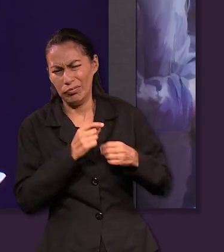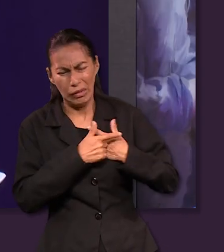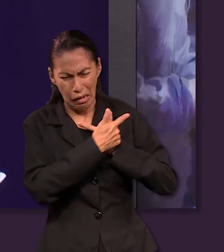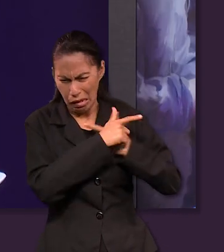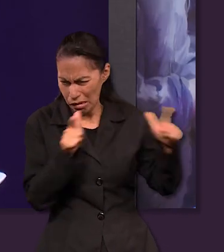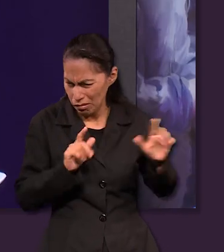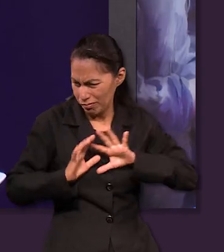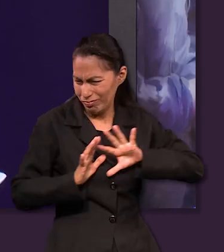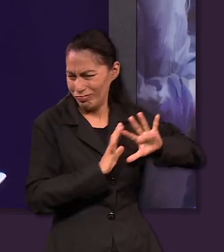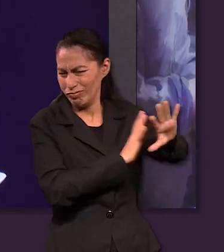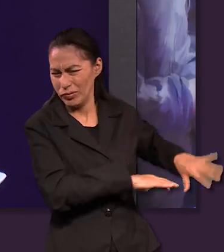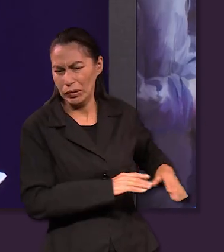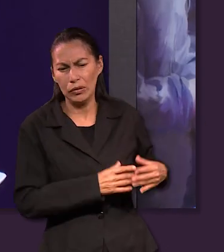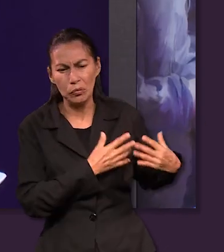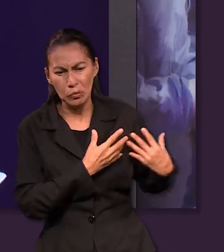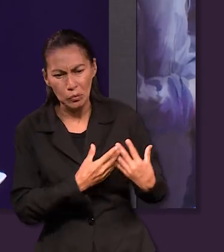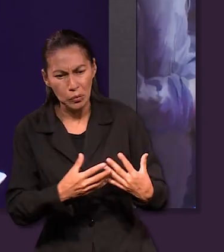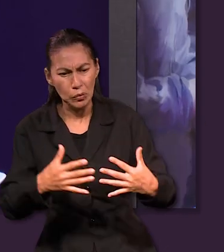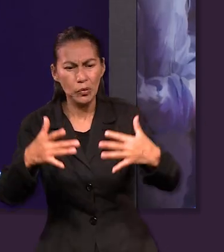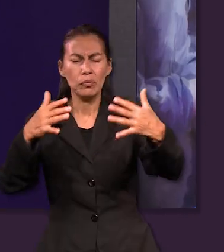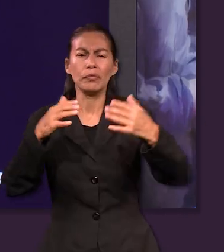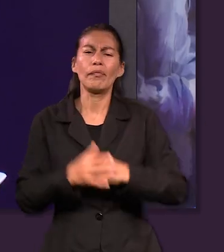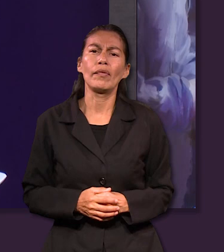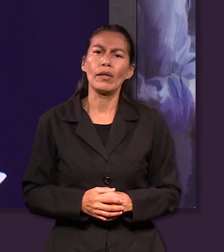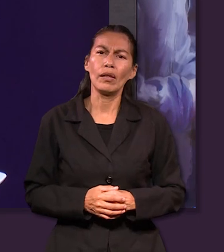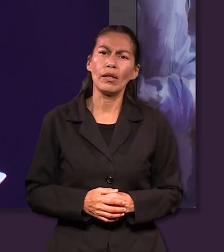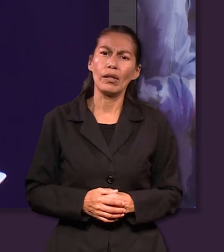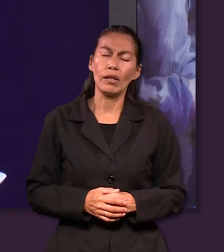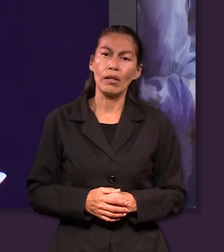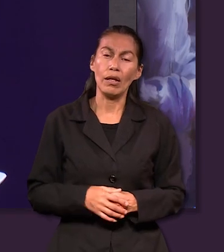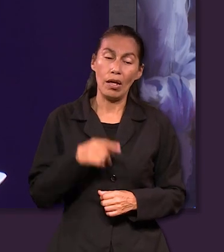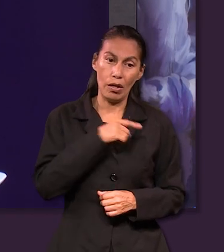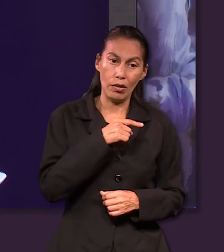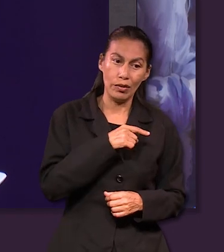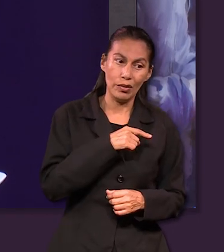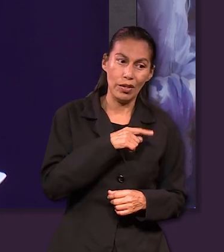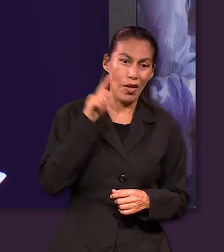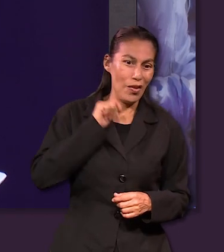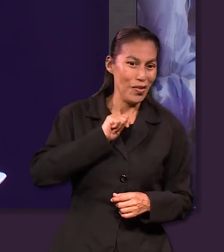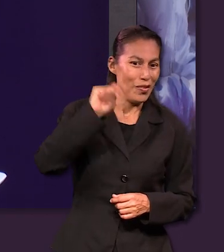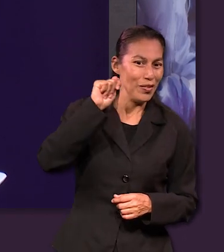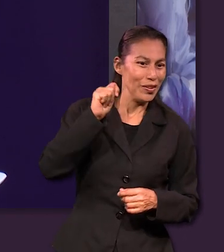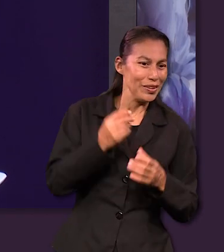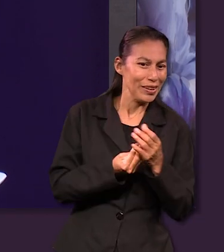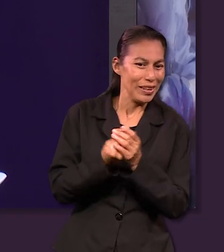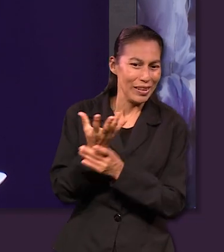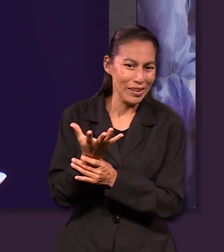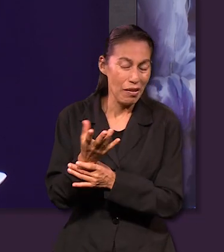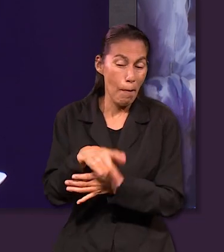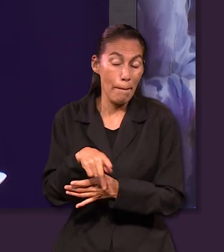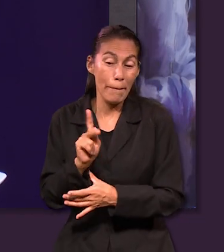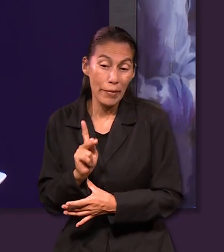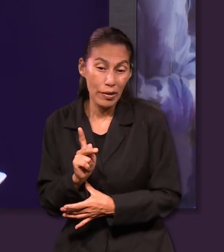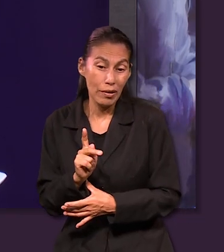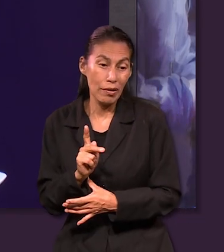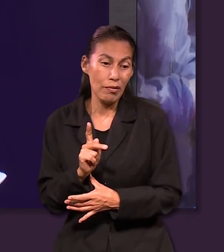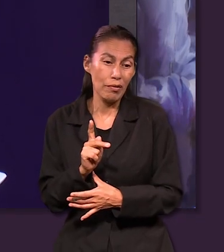lo que ellos querían era salir de Egipto a acomodar el hogar, porque ellos estaban cansados de la esclavitud y de todo lo que vivían ahí, entonces para ellos el logro